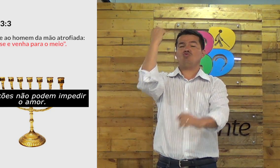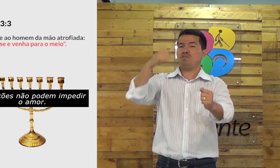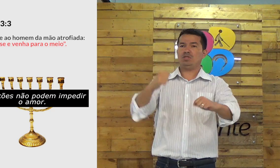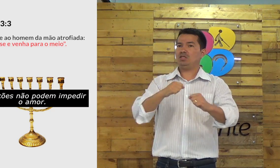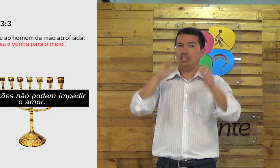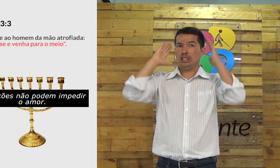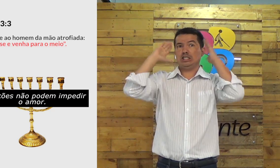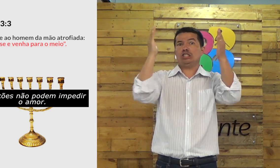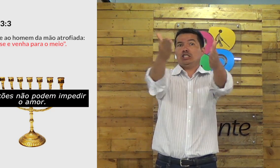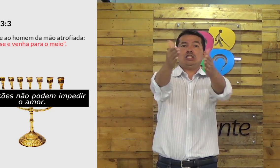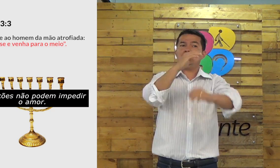sagrado né